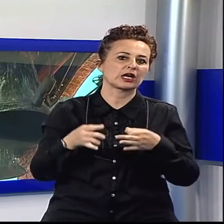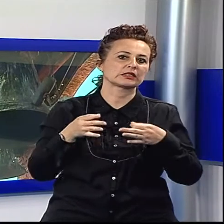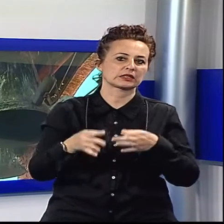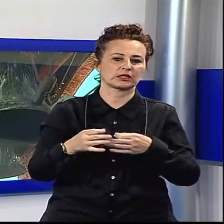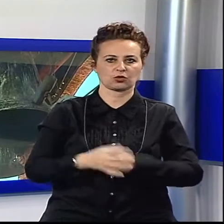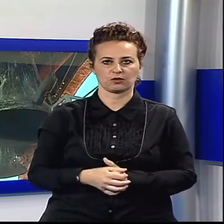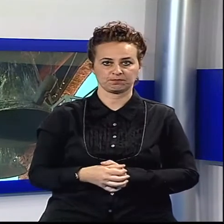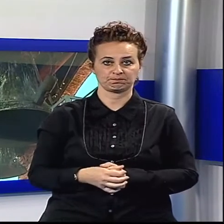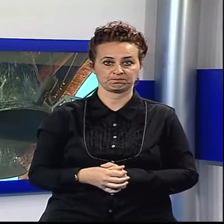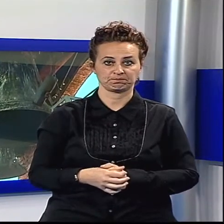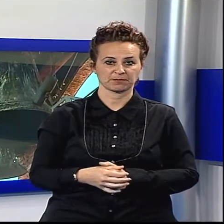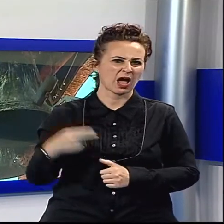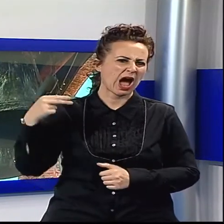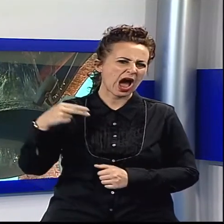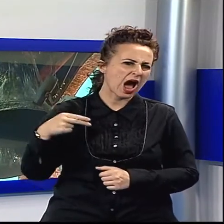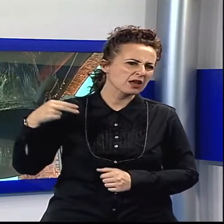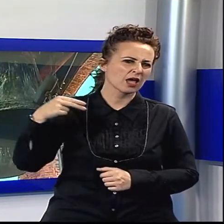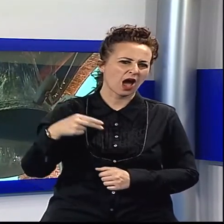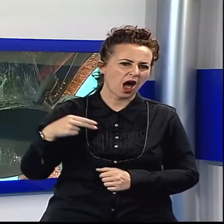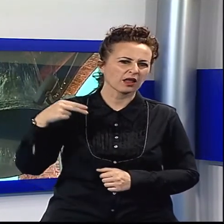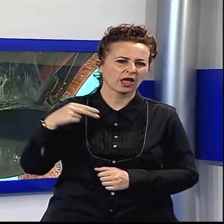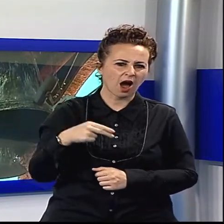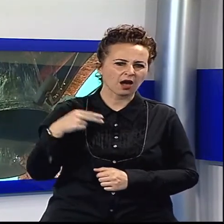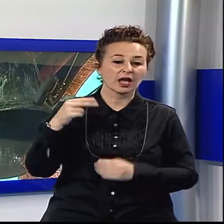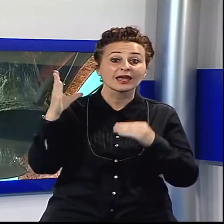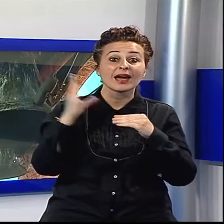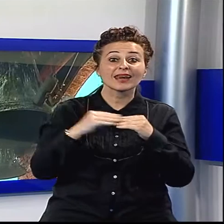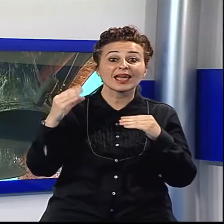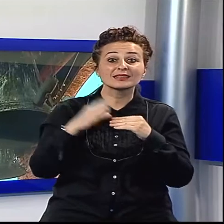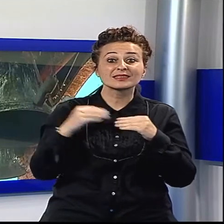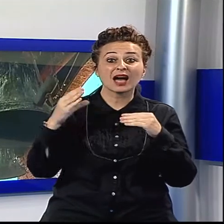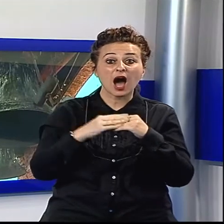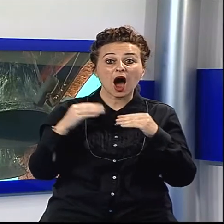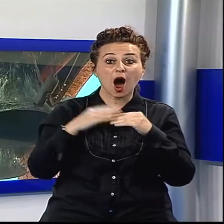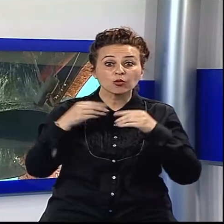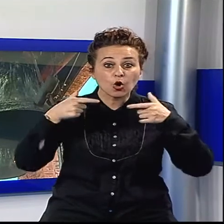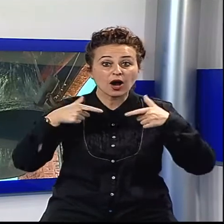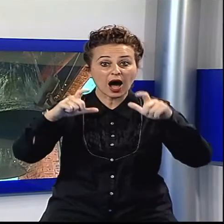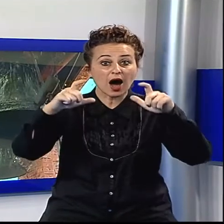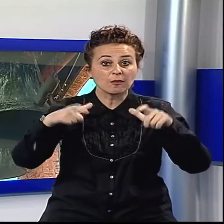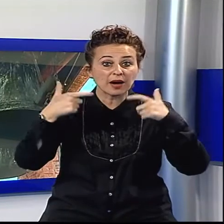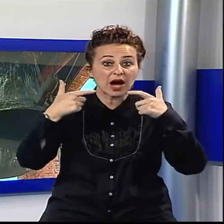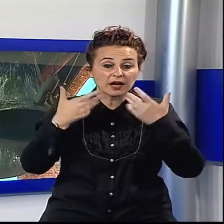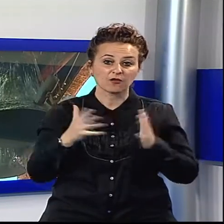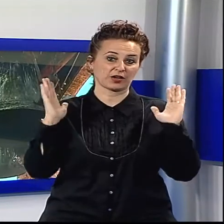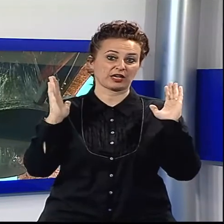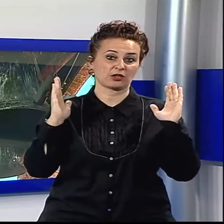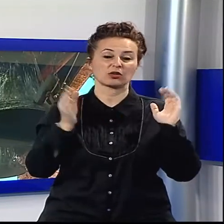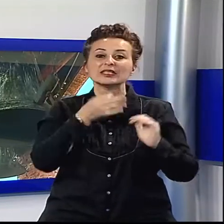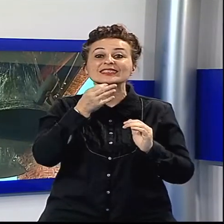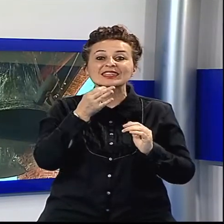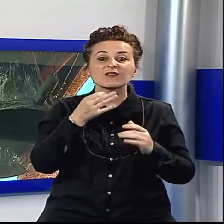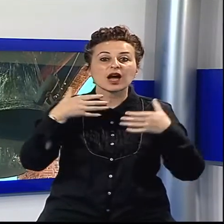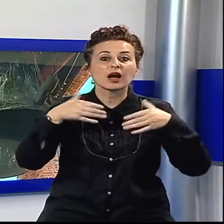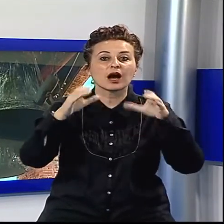Dopo tanti anni, grazie ad un complesso lavoro di restauro, i rintocchi della Torre delle Ore sono tornati a segnare lo scorrere del